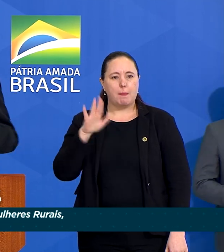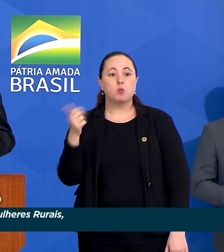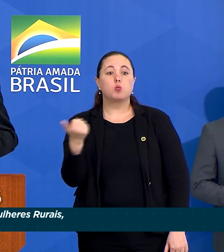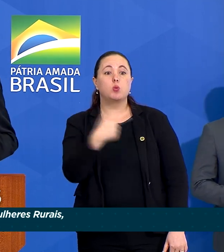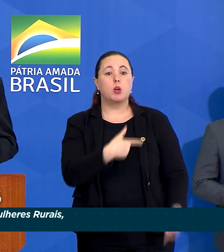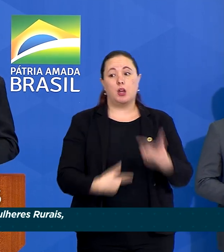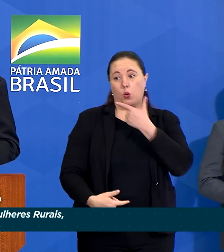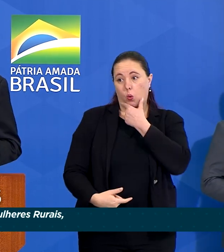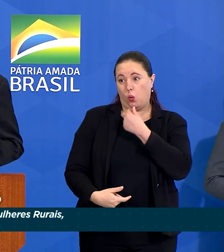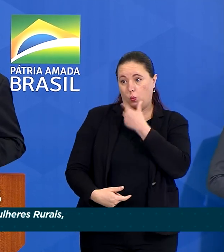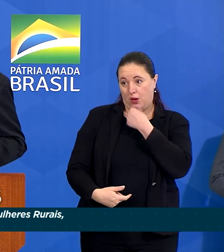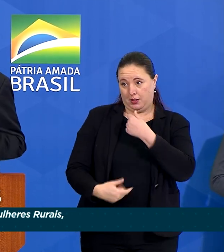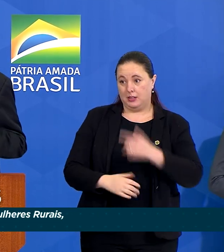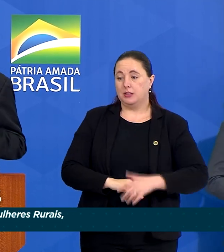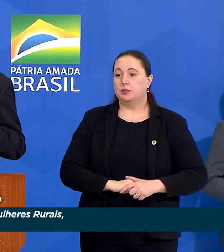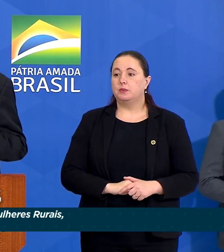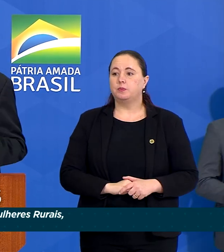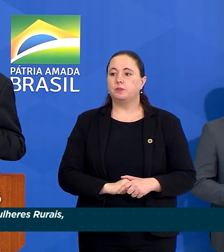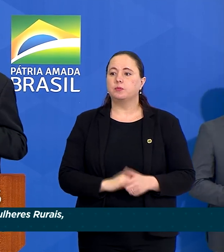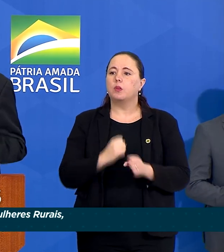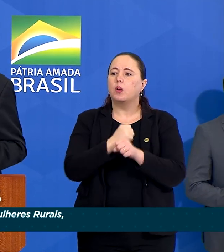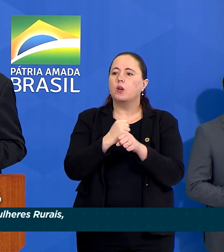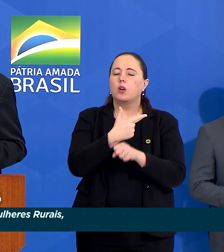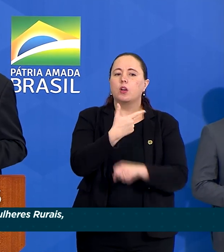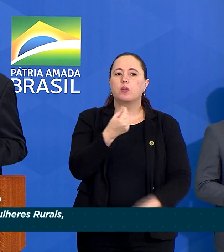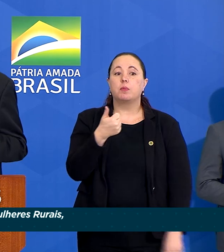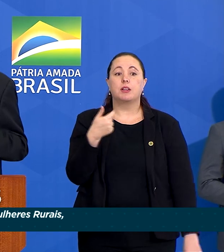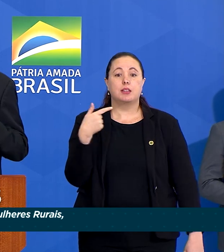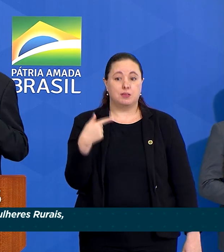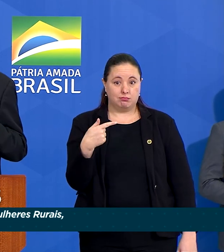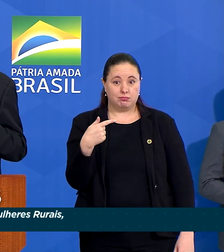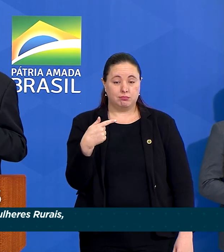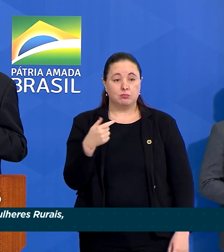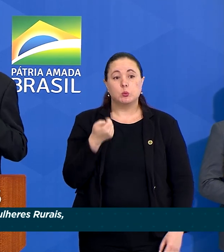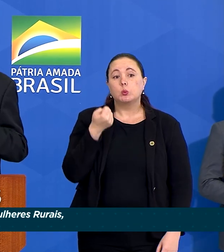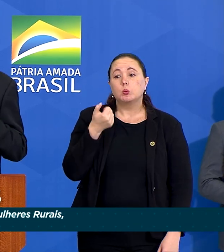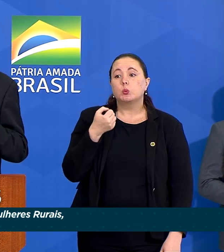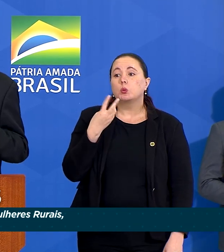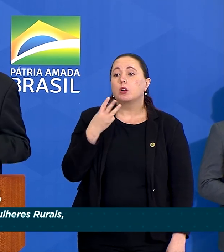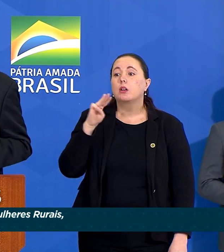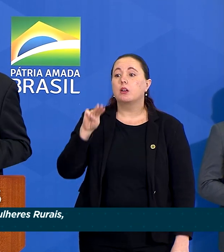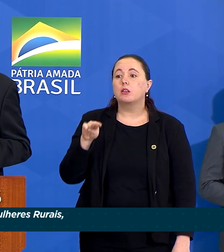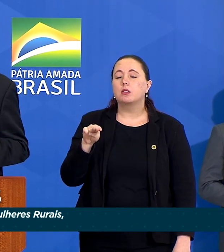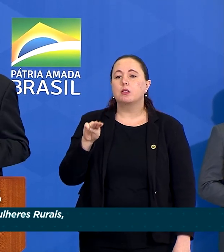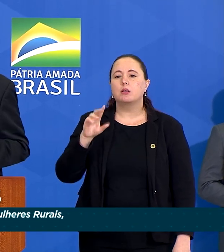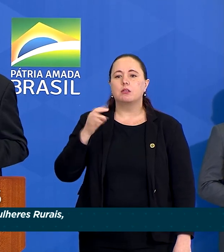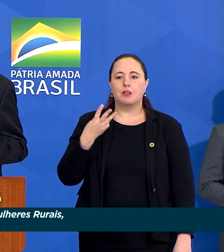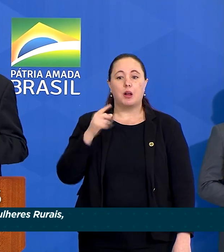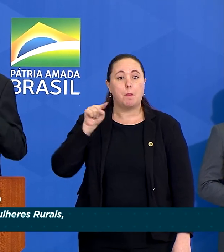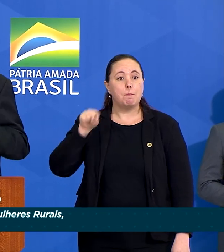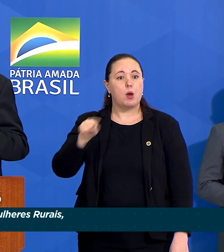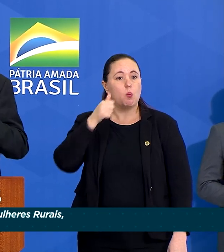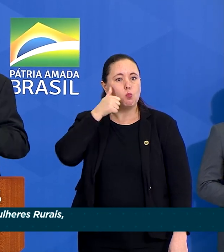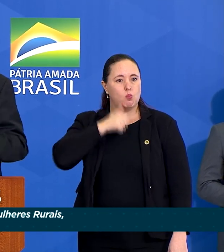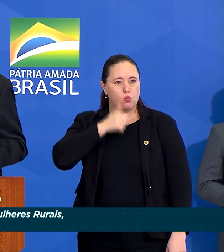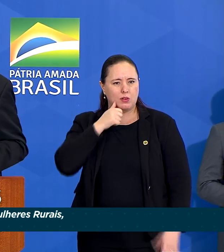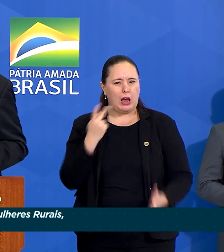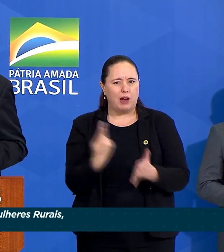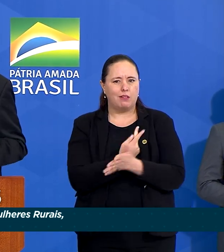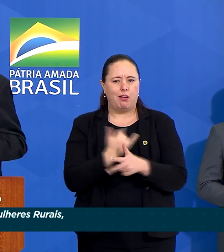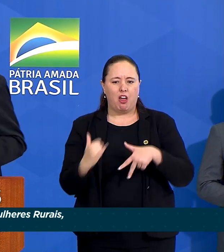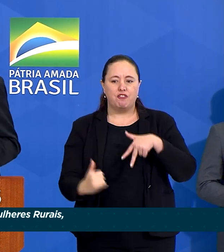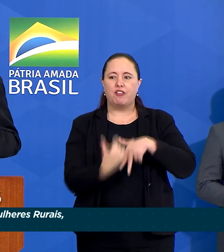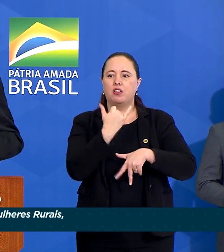que a dos homens. Em 2017, quase 3 mil mulheres foram vítimas de